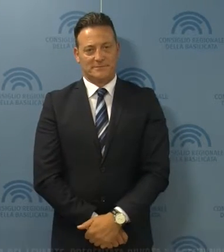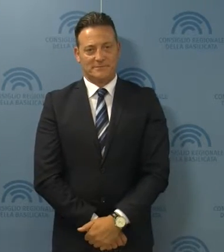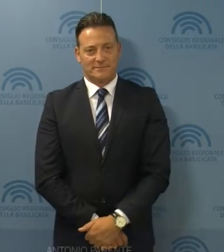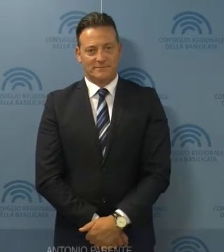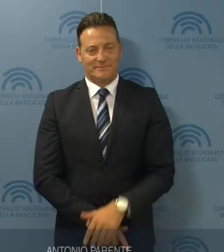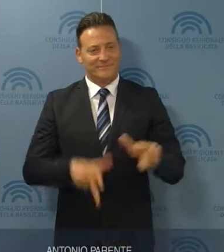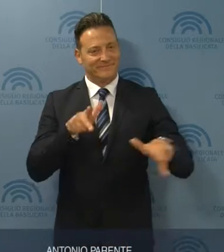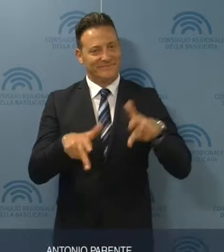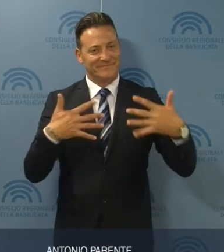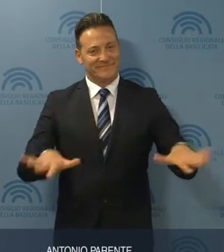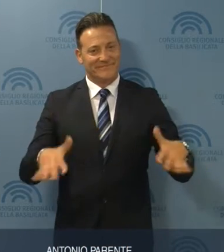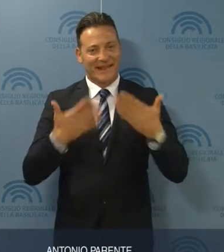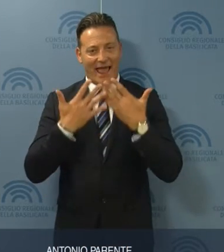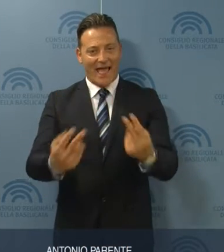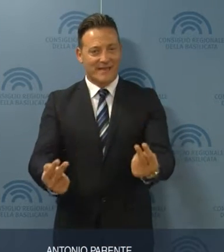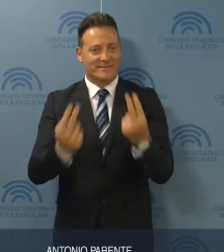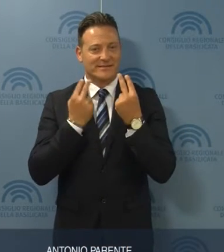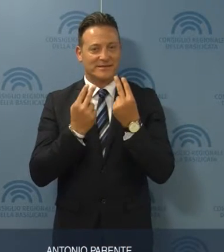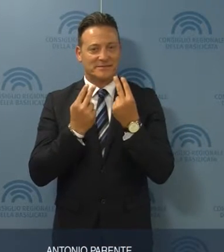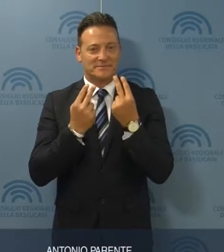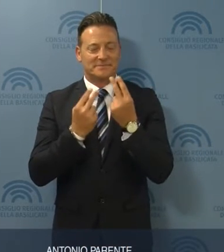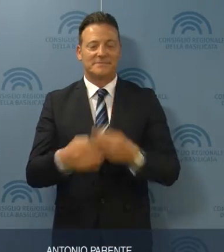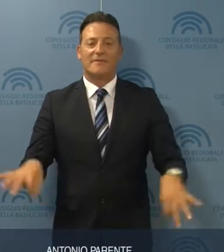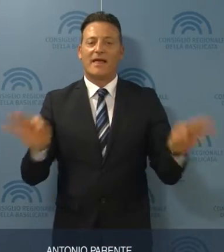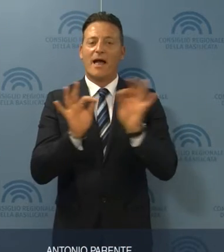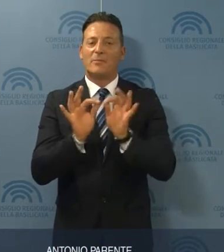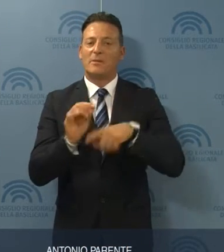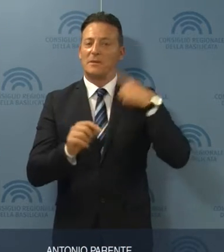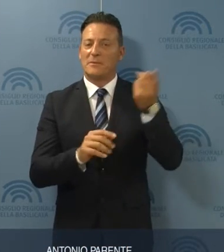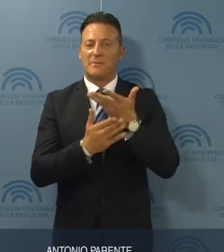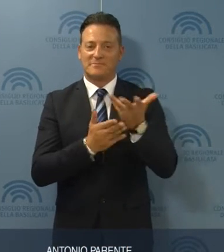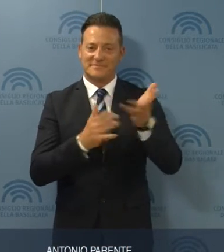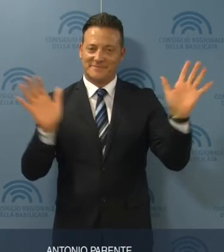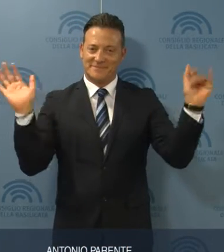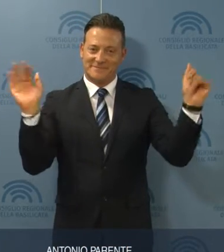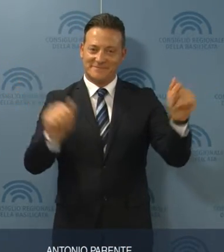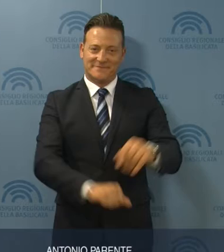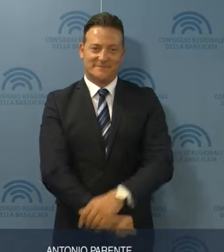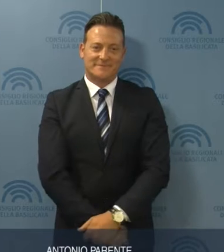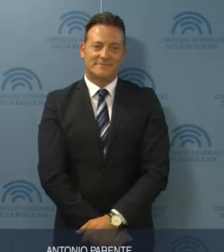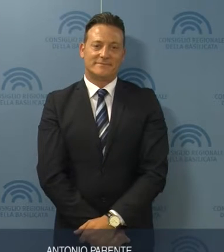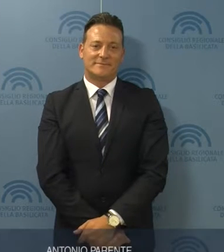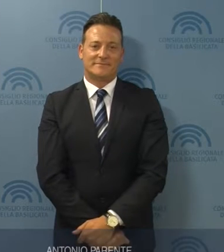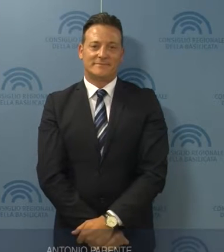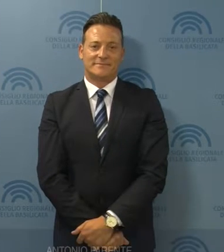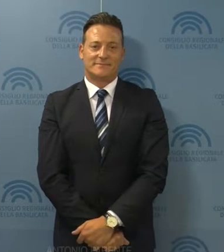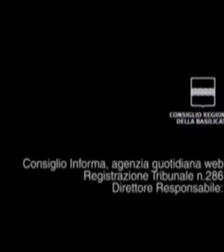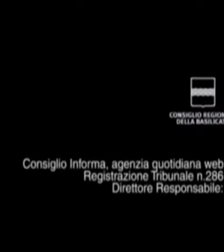È tutto, grazie per l'attenzione prestata. L'appuntamento è alla prossima edizione.